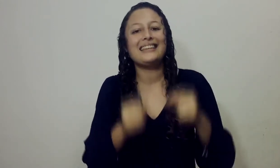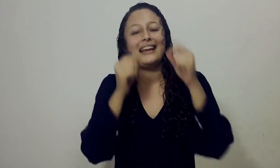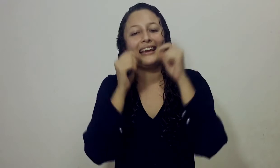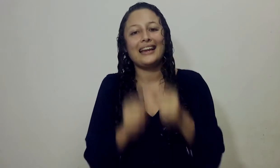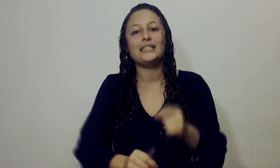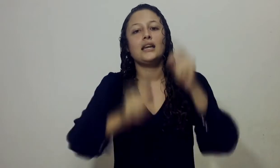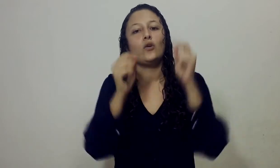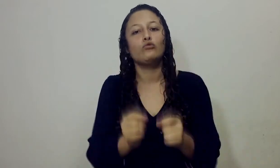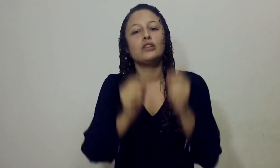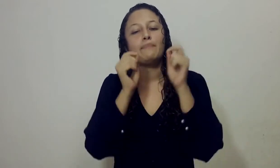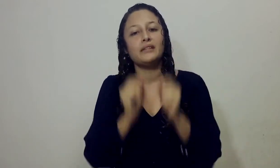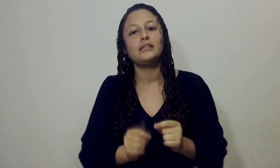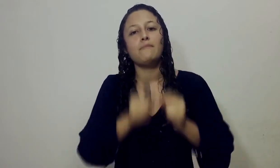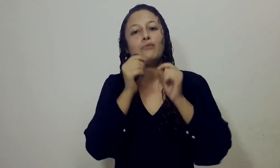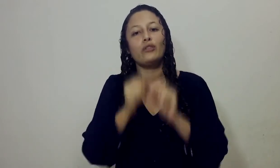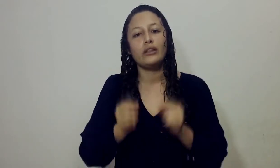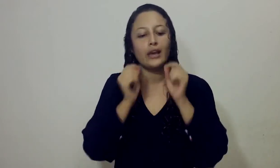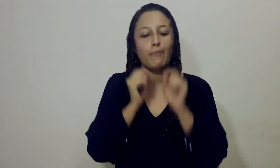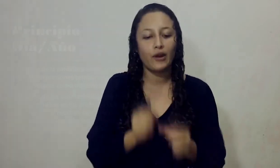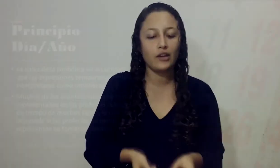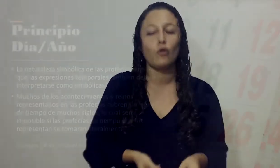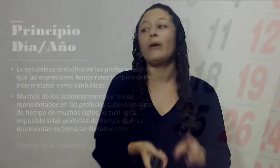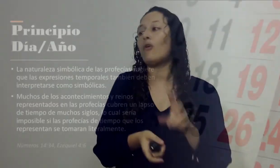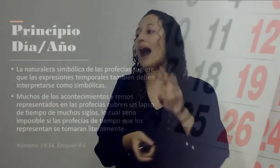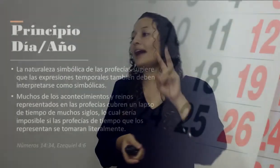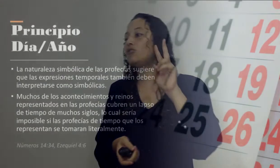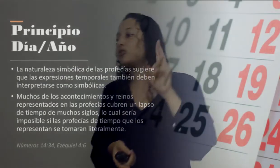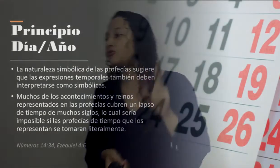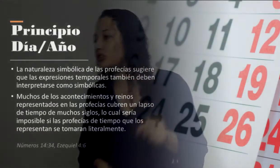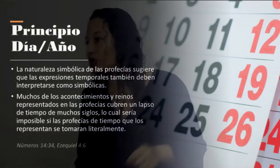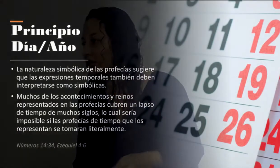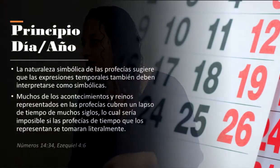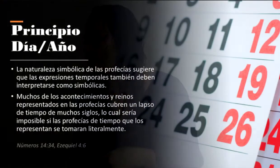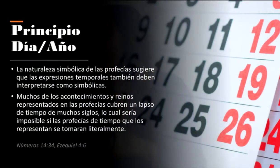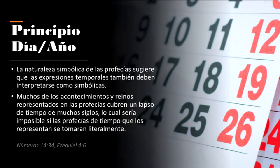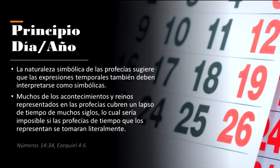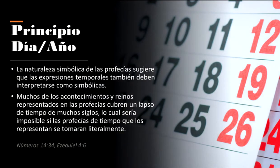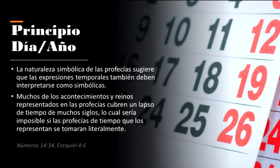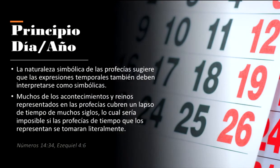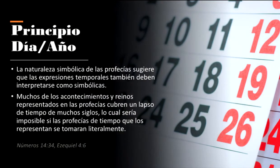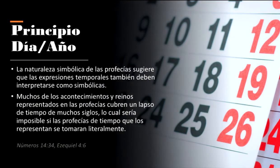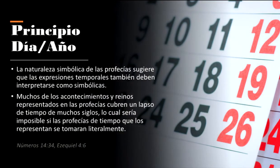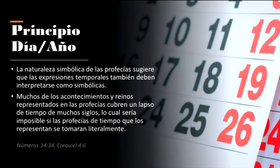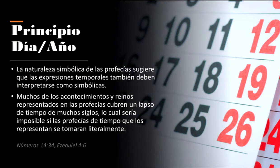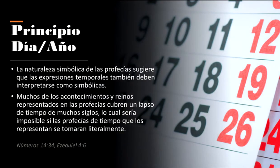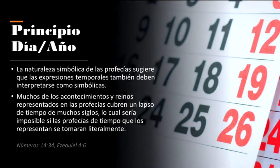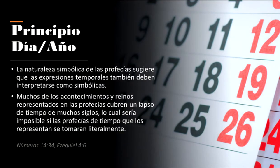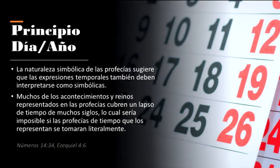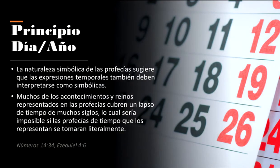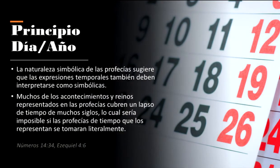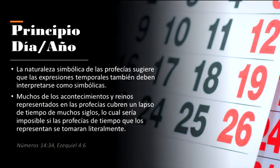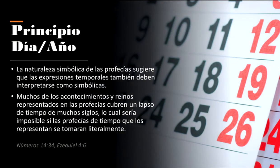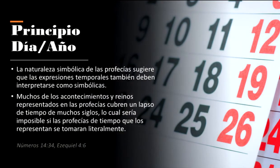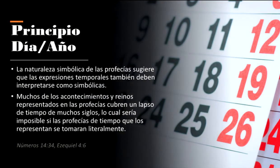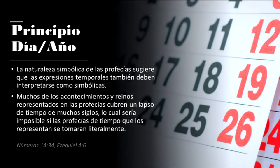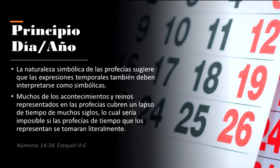Es que la iglesia Usa el principio De día Por año? Bueno Hay dos razones Voy a leerles La primera razón Es porque